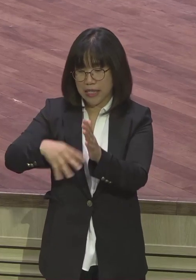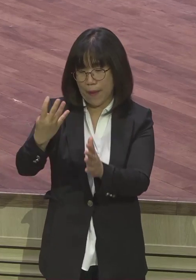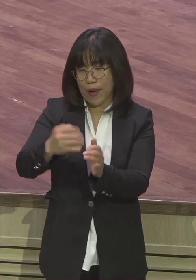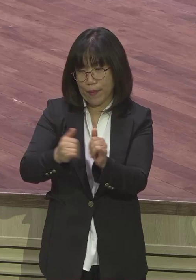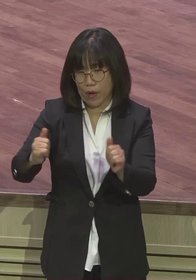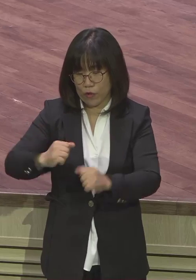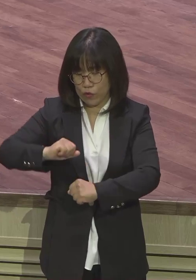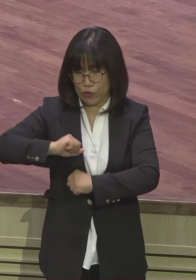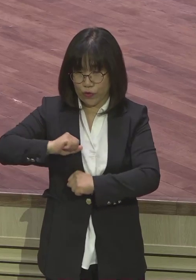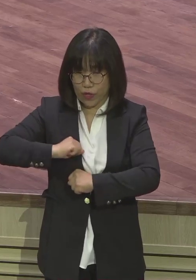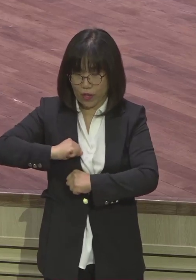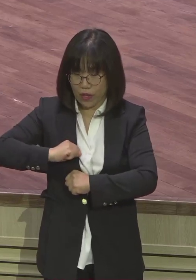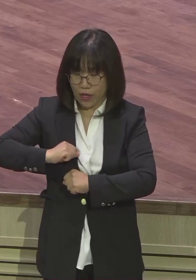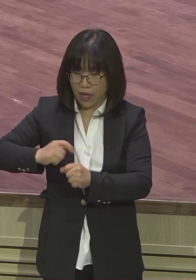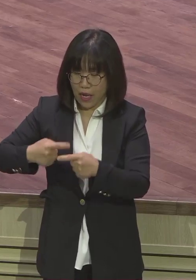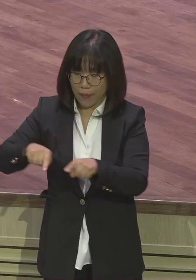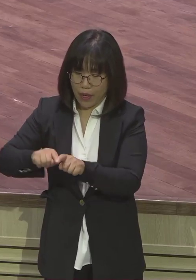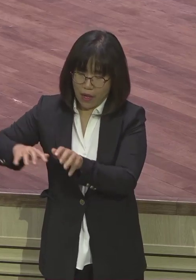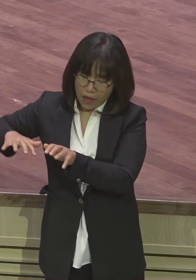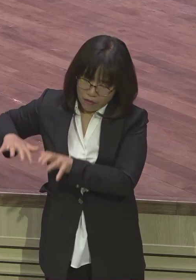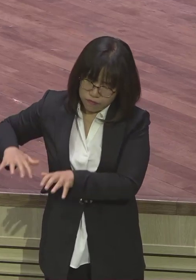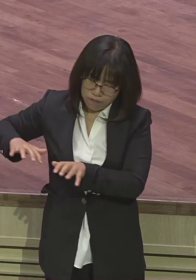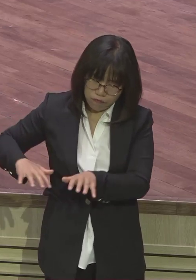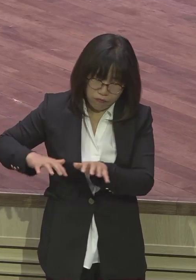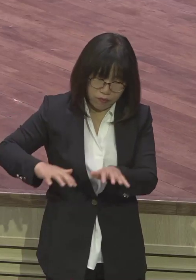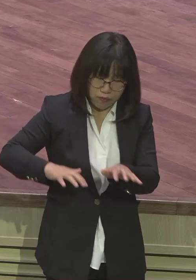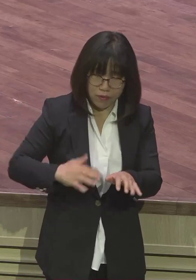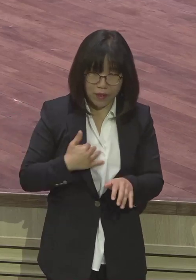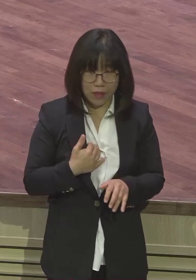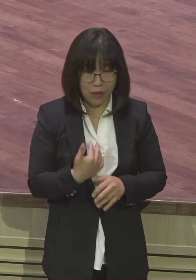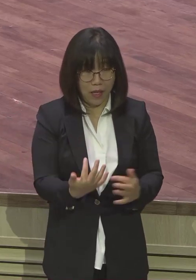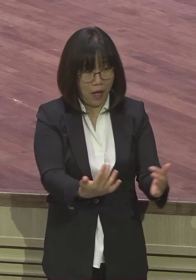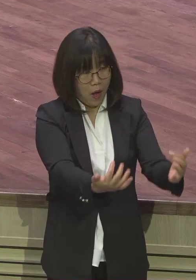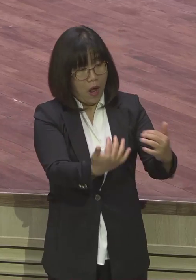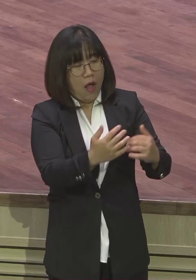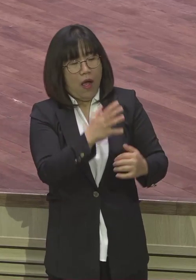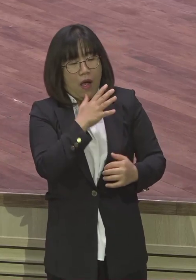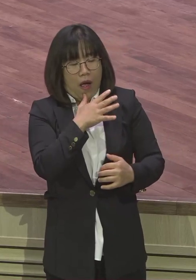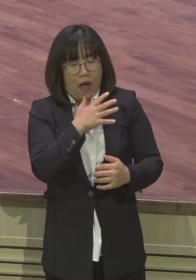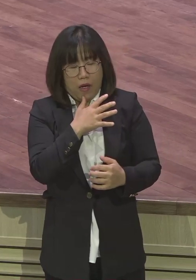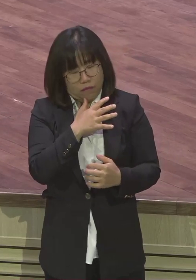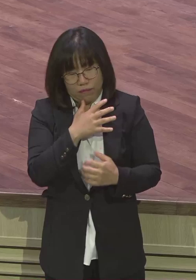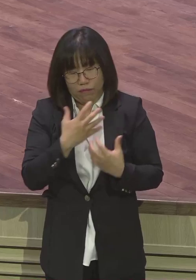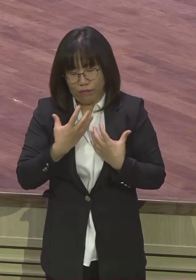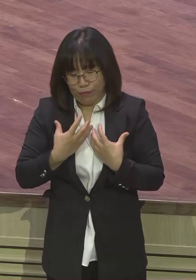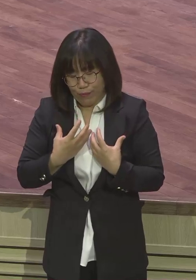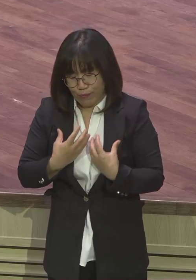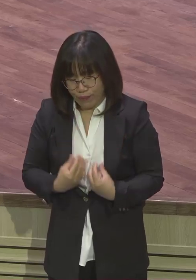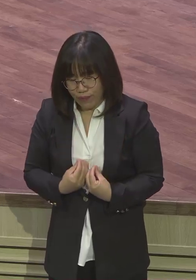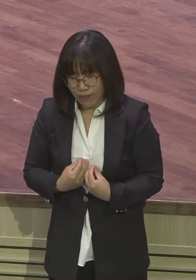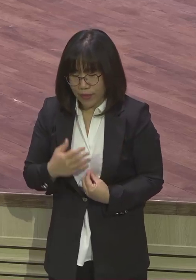오고 있다는 사실 앞에 뭐요 야곱은 두려움과 절망 속에 빠져 있었어요 이제 죽었구나 이거